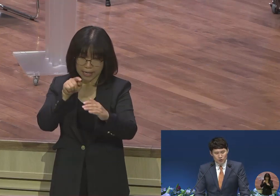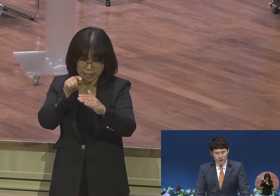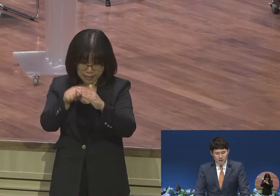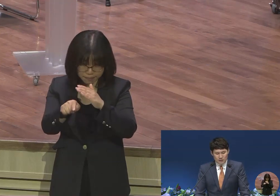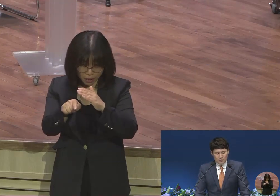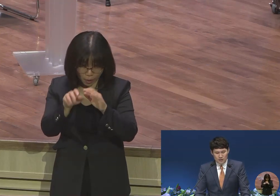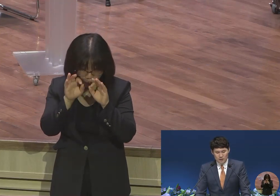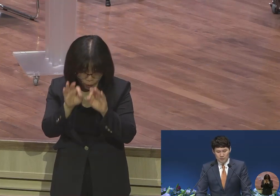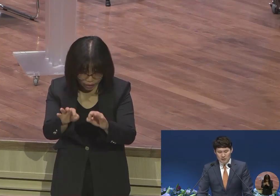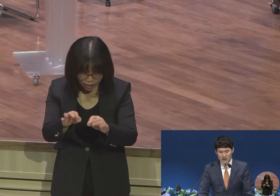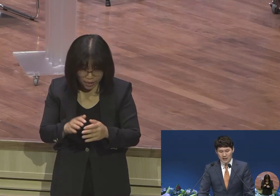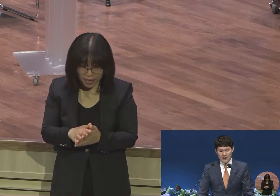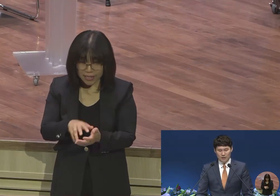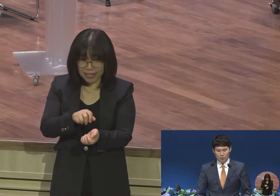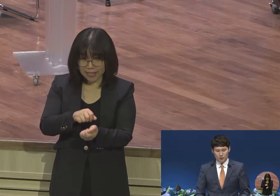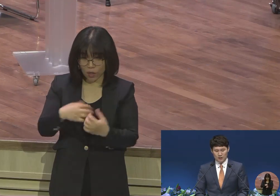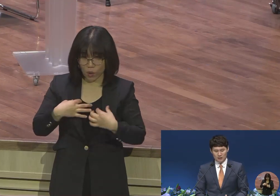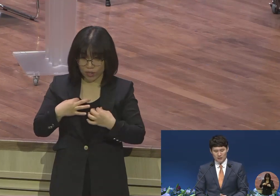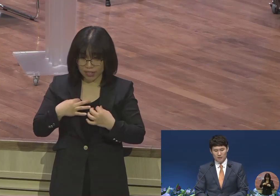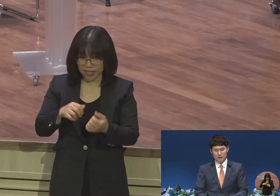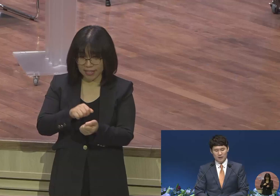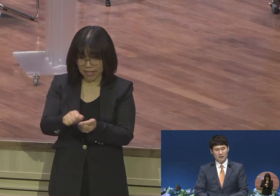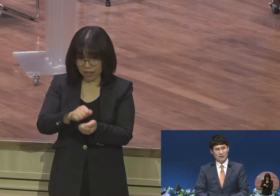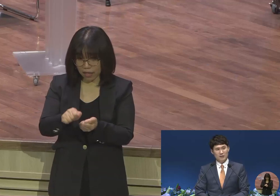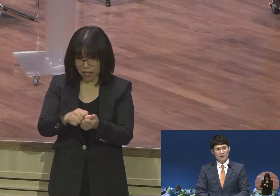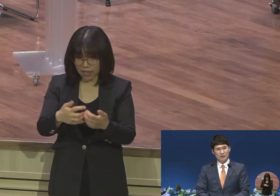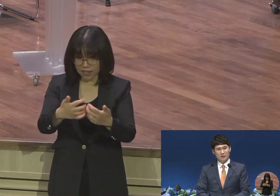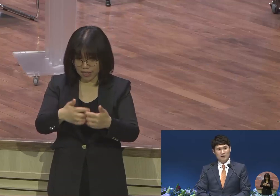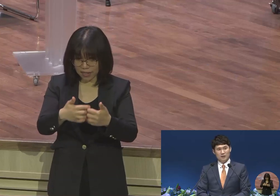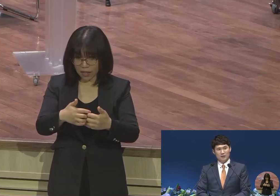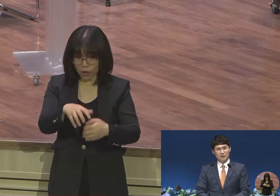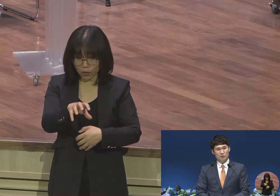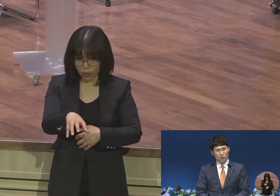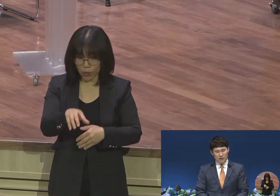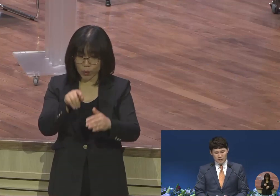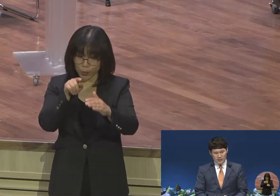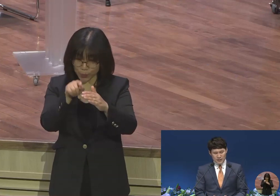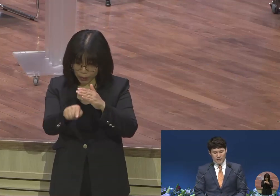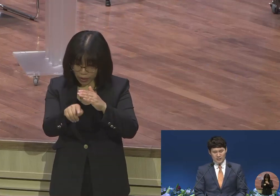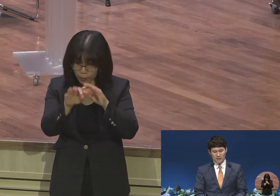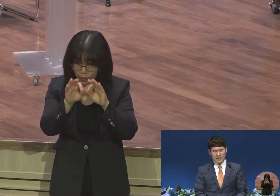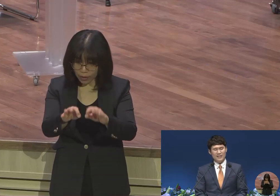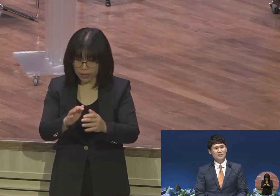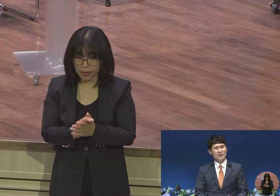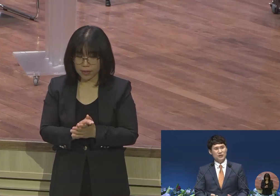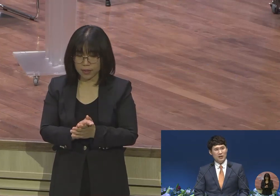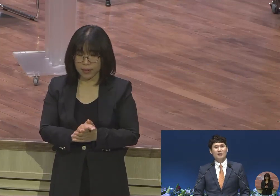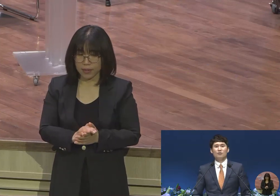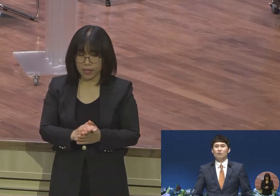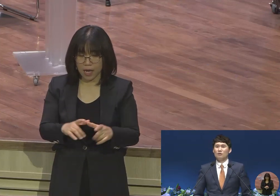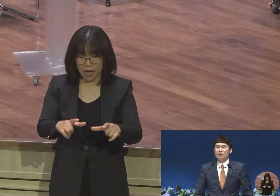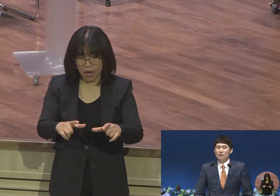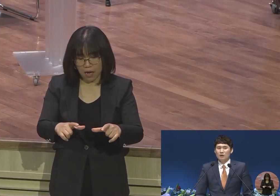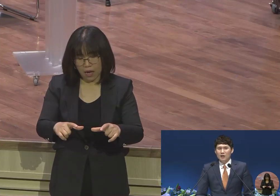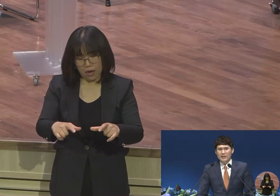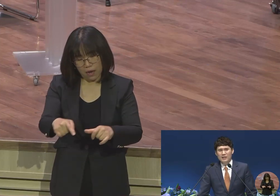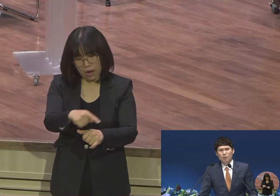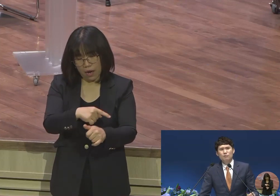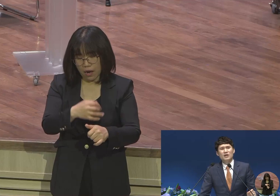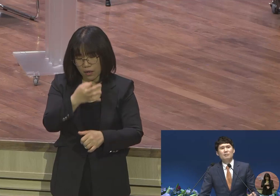운영하는 집사님 가게가 있는 곳이 있습니다 그 동네는 그 지역에서 가장 열악하고 가장 범죄가